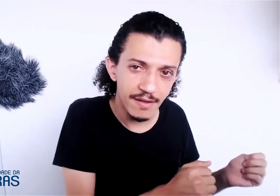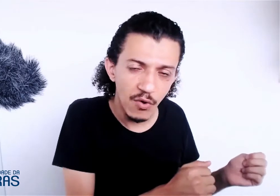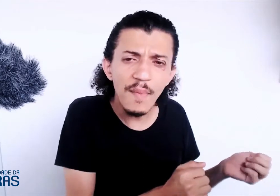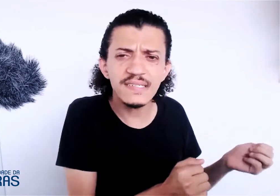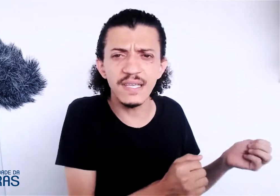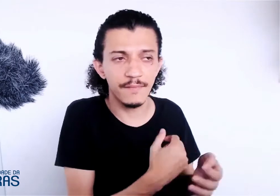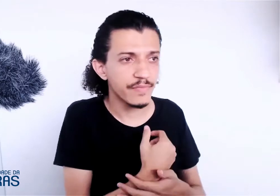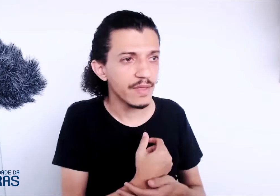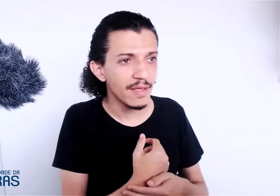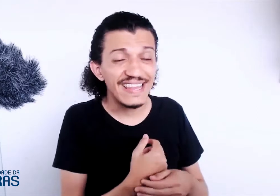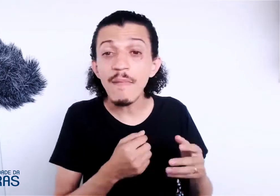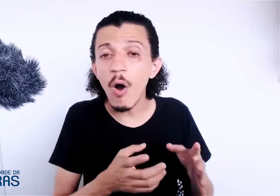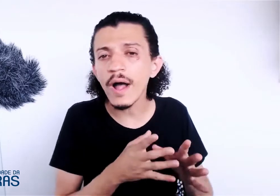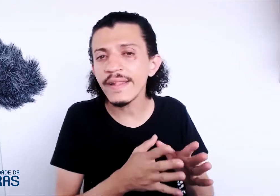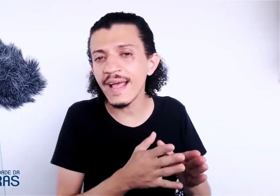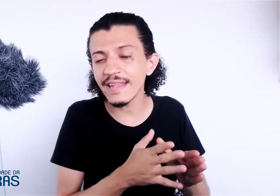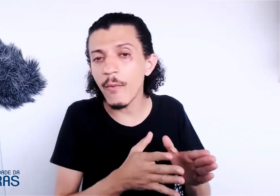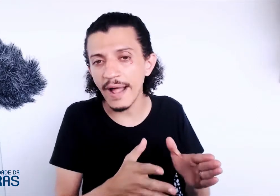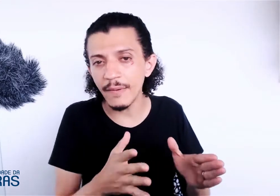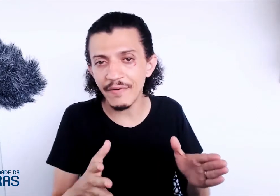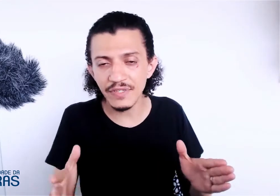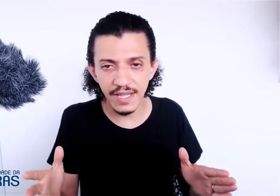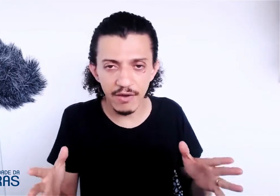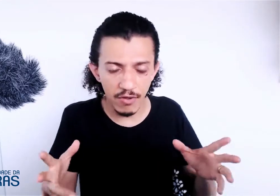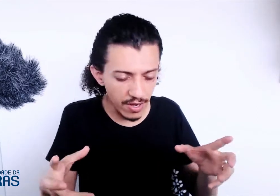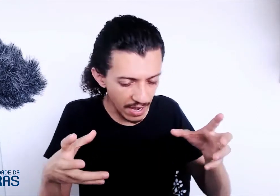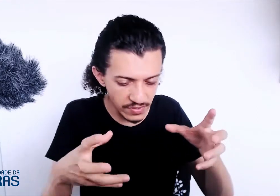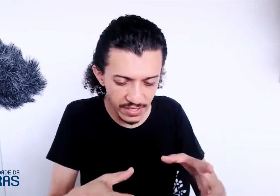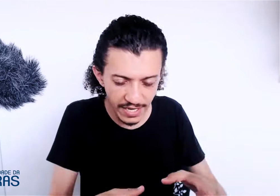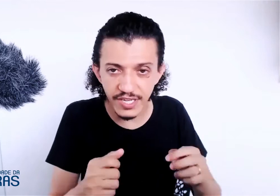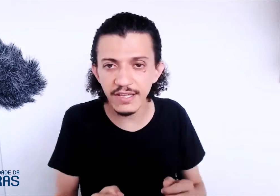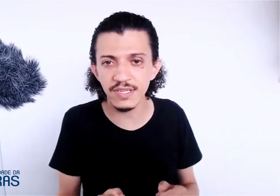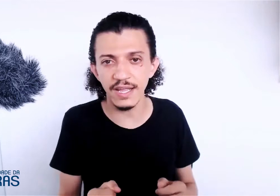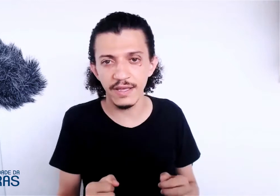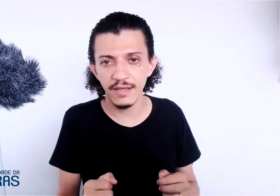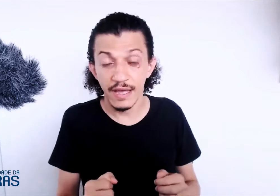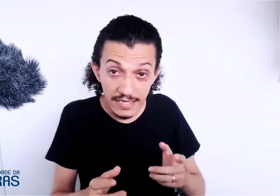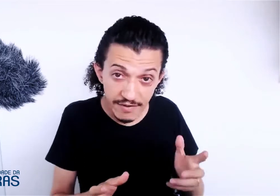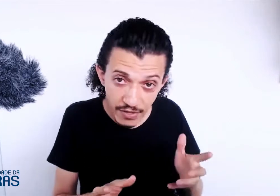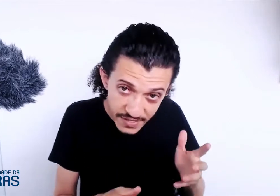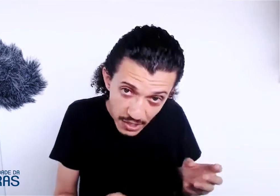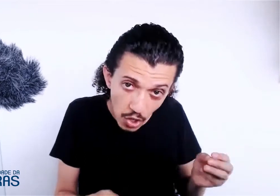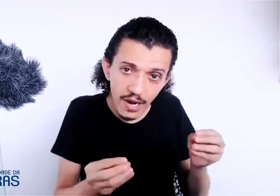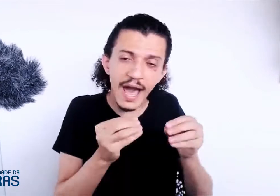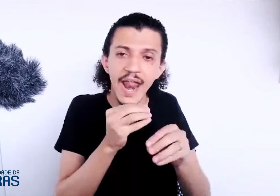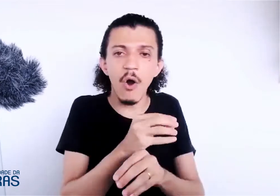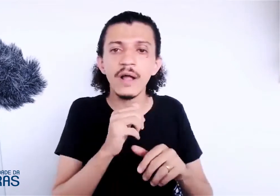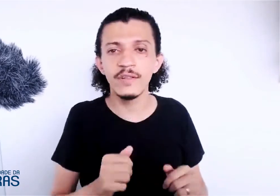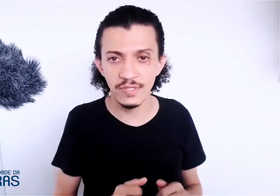Como assim? Tem uma ordem adequada para você colocar os ingredientes ali. Se você trocar a ordem dos